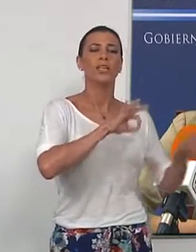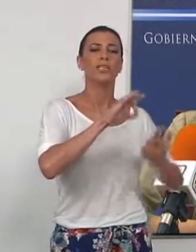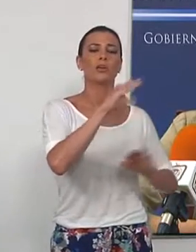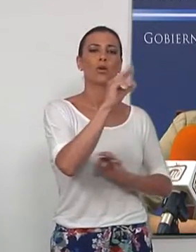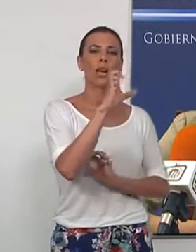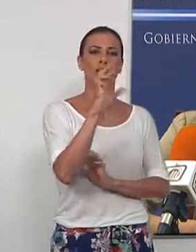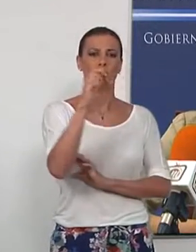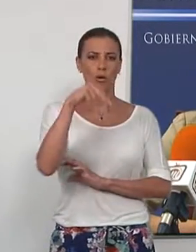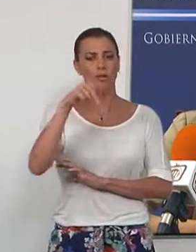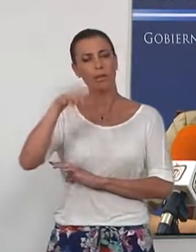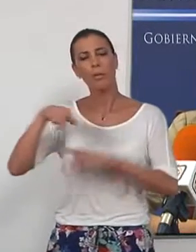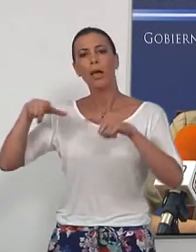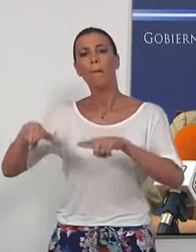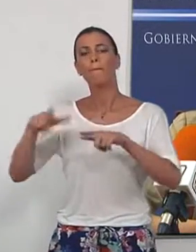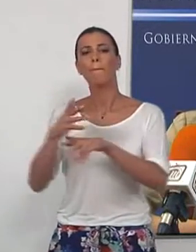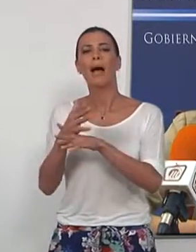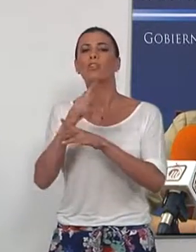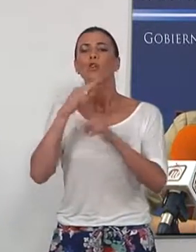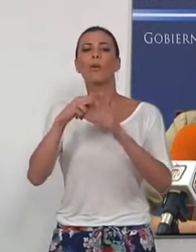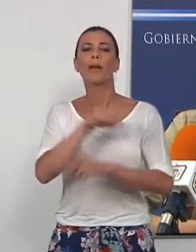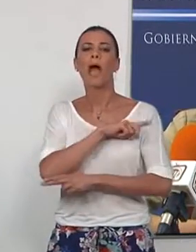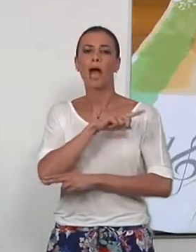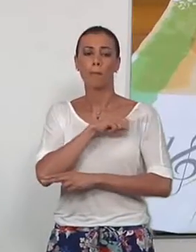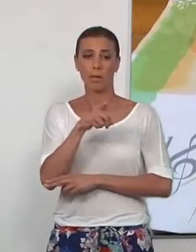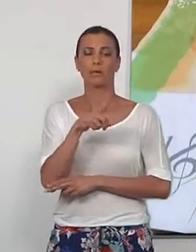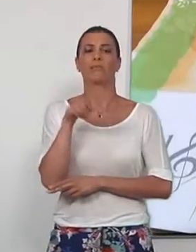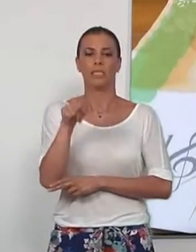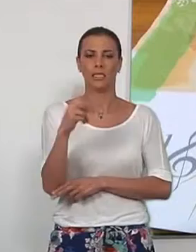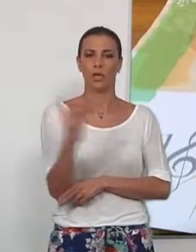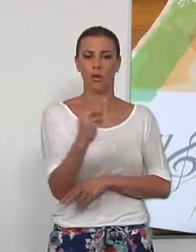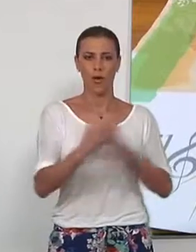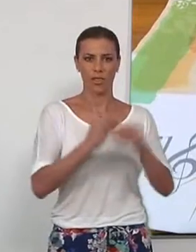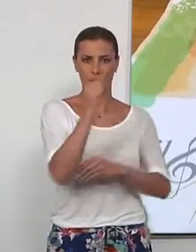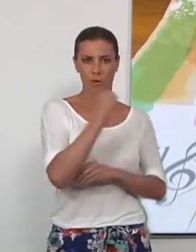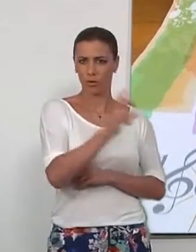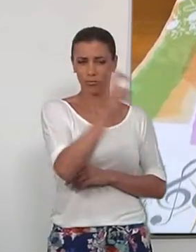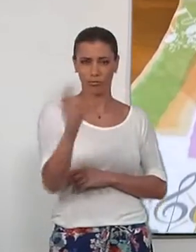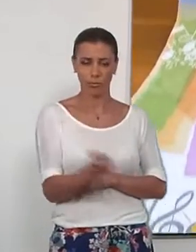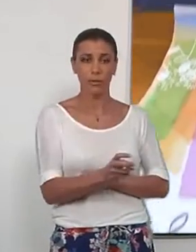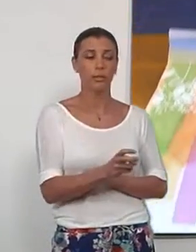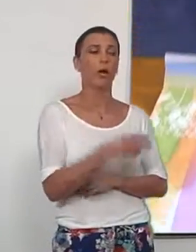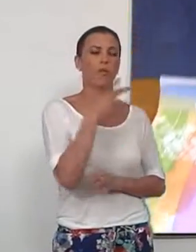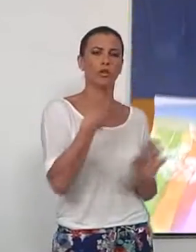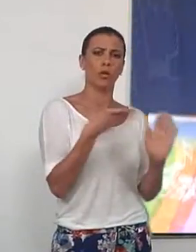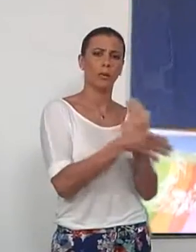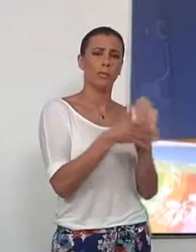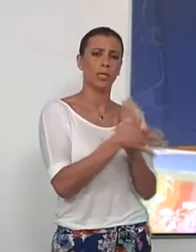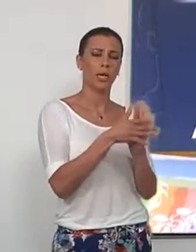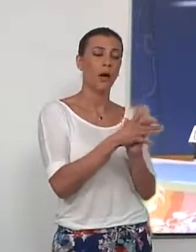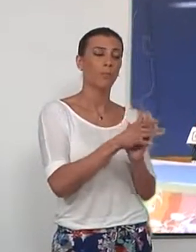patio de armas de la Iglesia Mayor, respectivamente. La titular y la materia daba a conocer el ciclo que se inicia con la